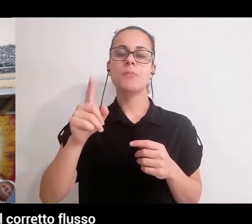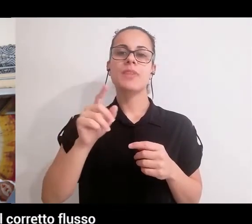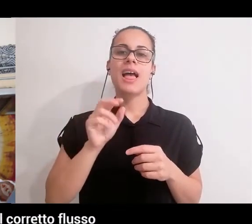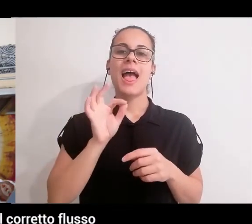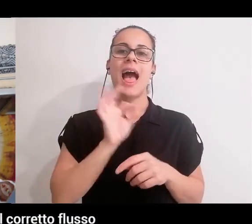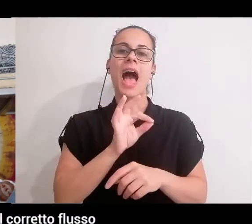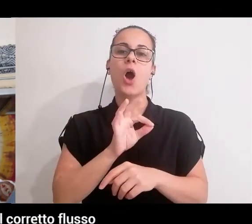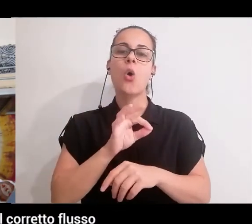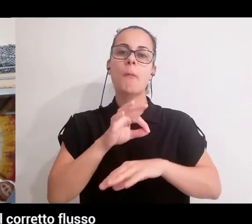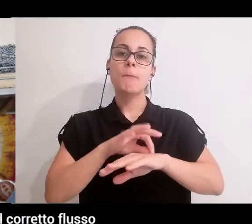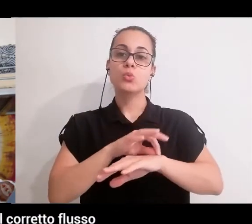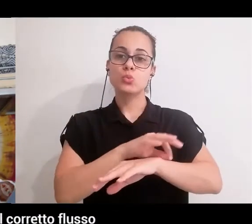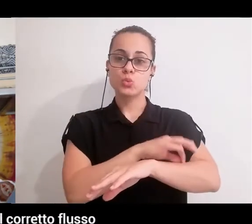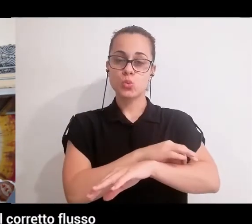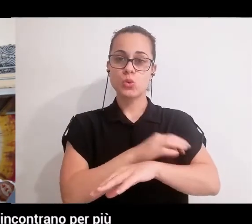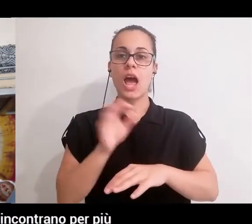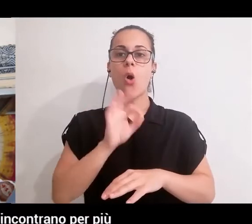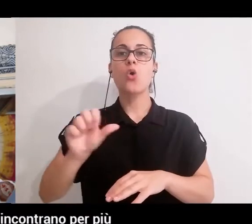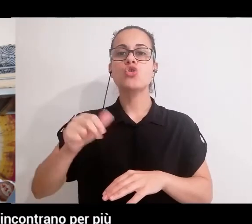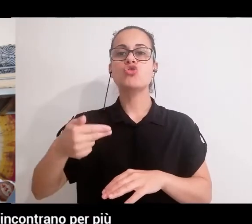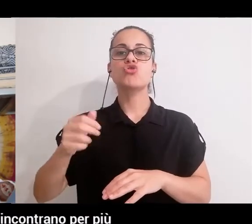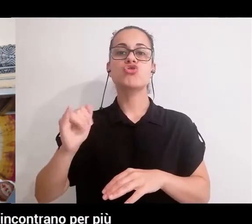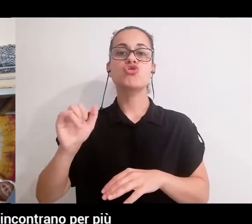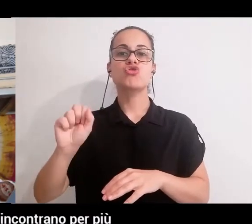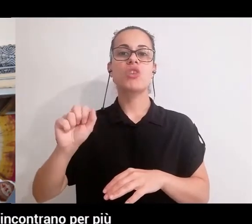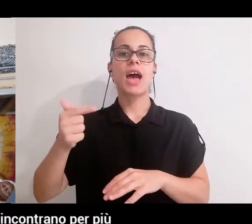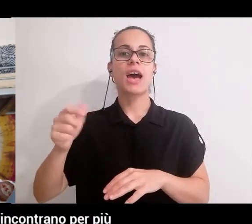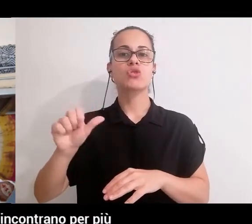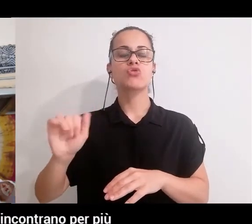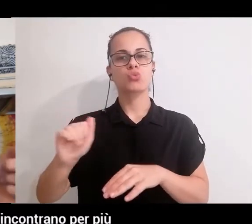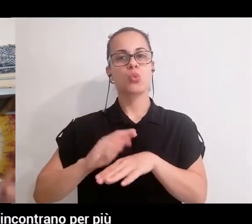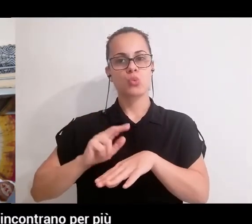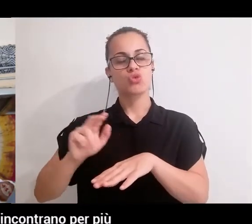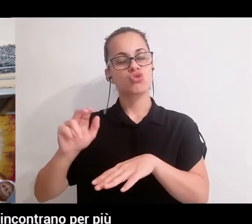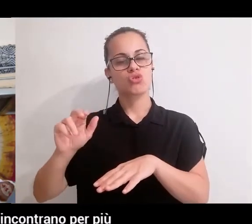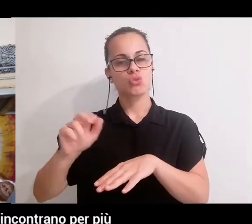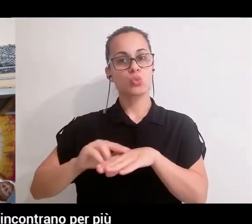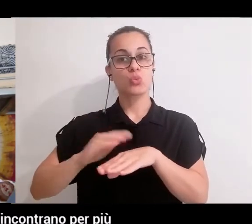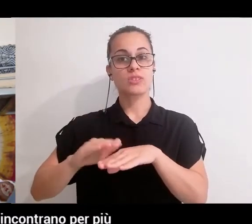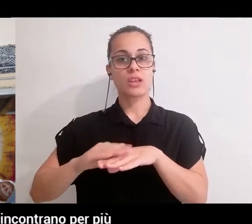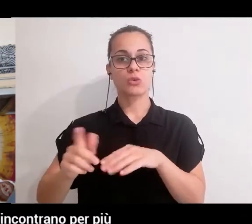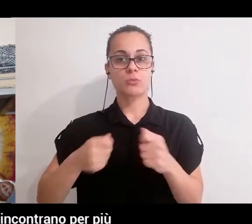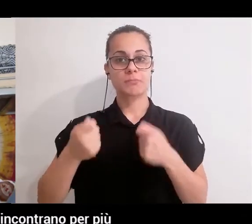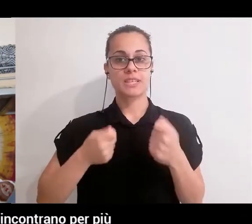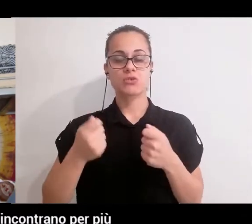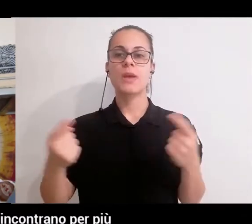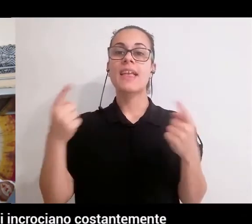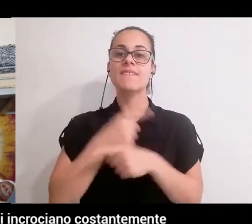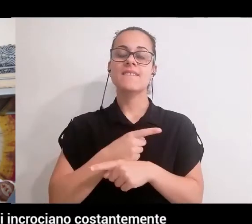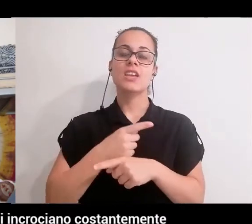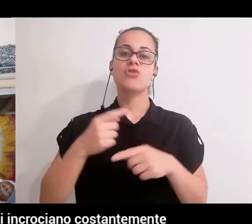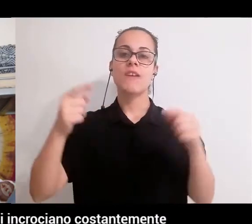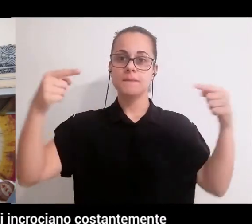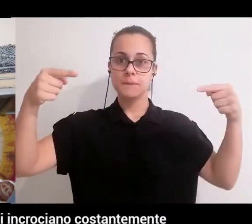o lo shatsu, per ripristinare il corretto flusso energetico. Quando invece questi nadi si incontrano per più